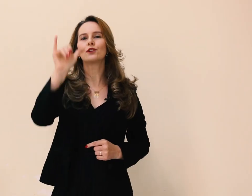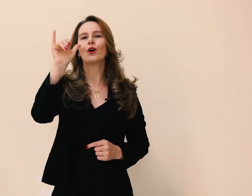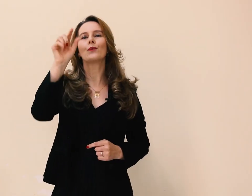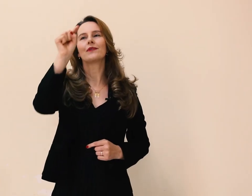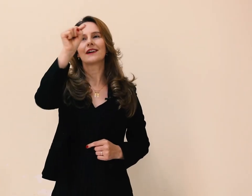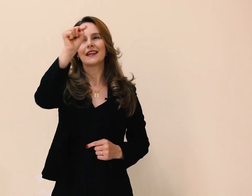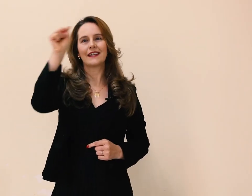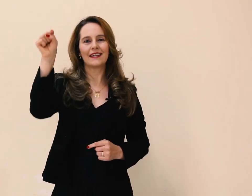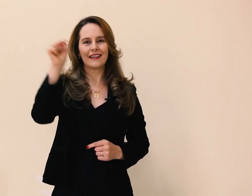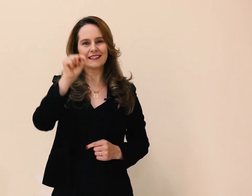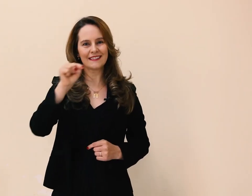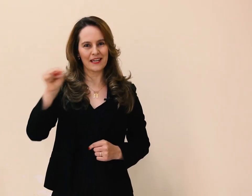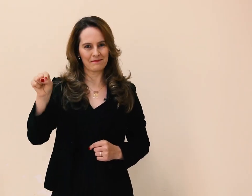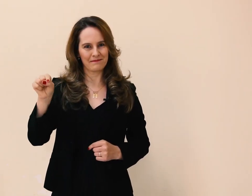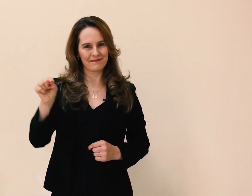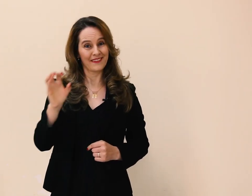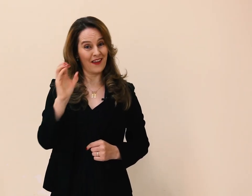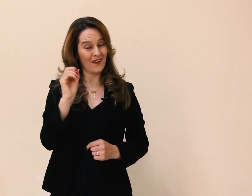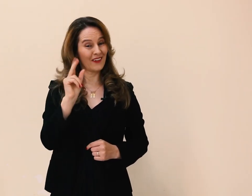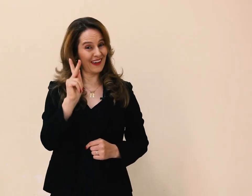e Z, ok?